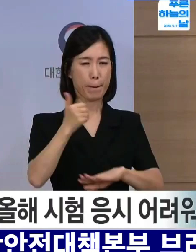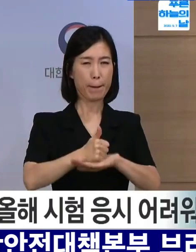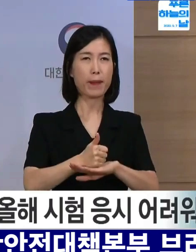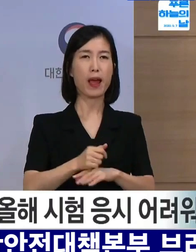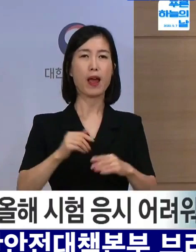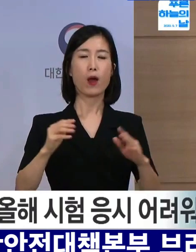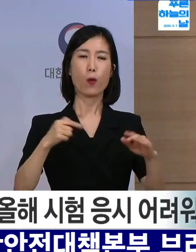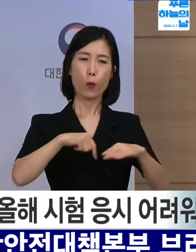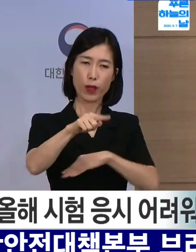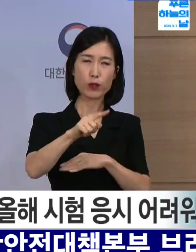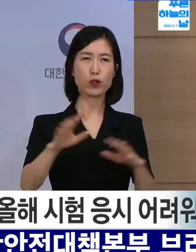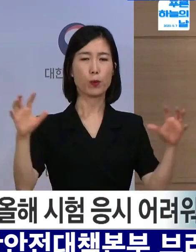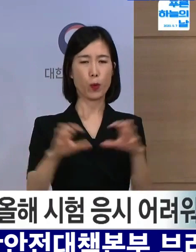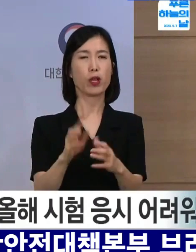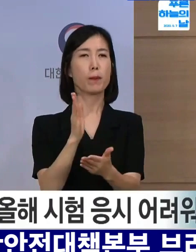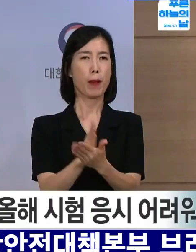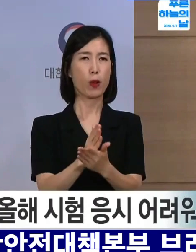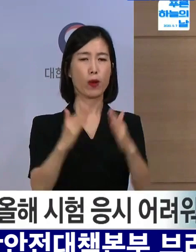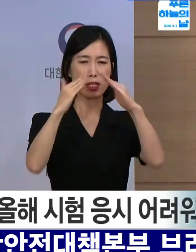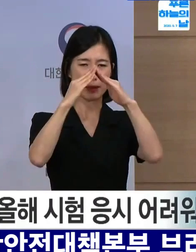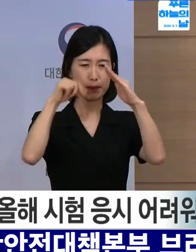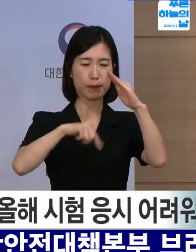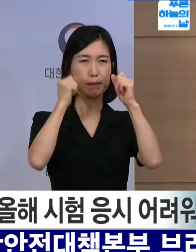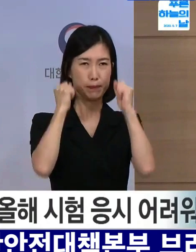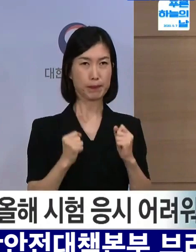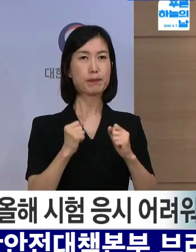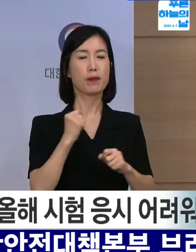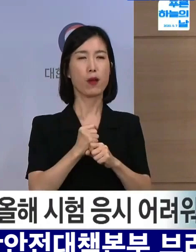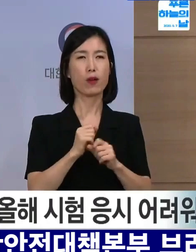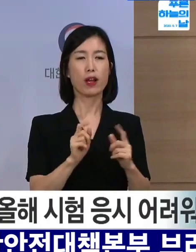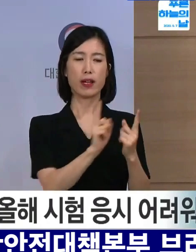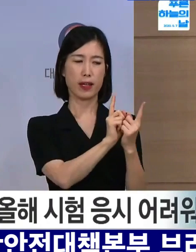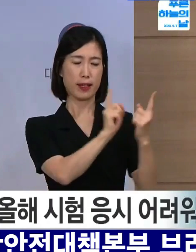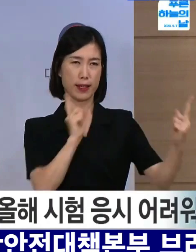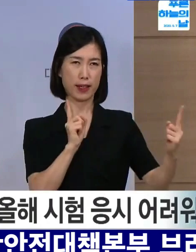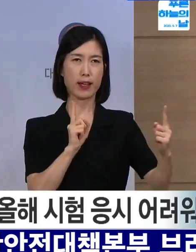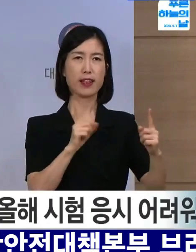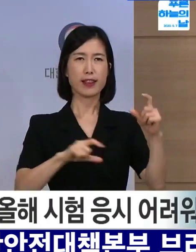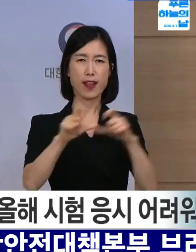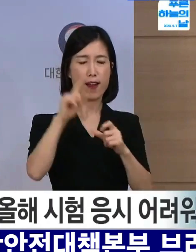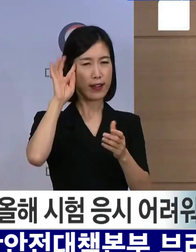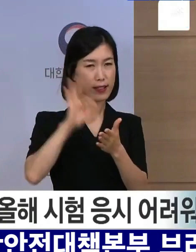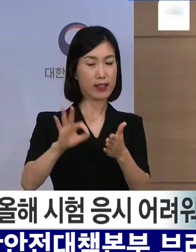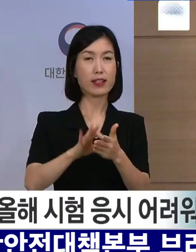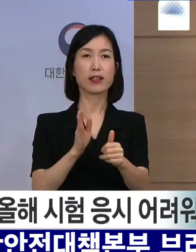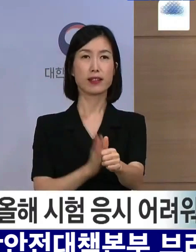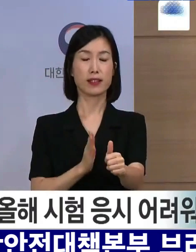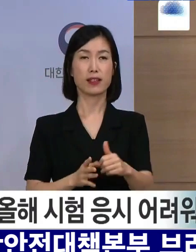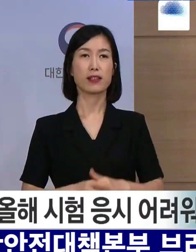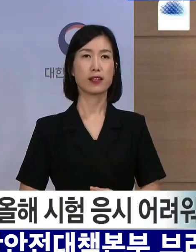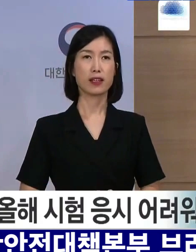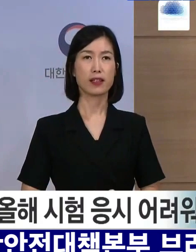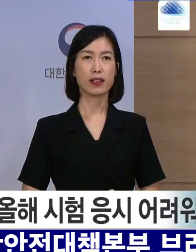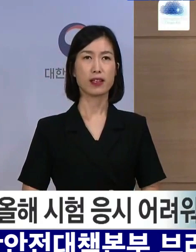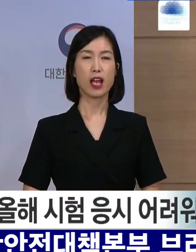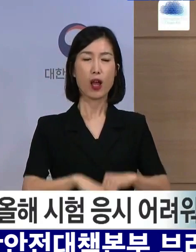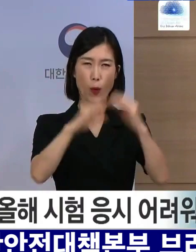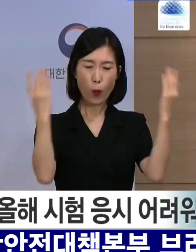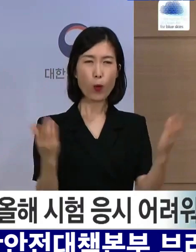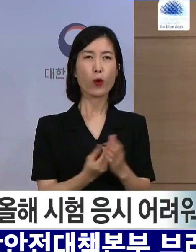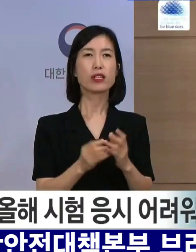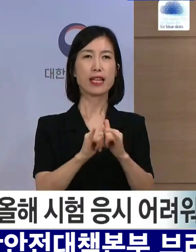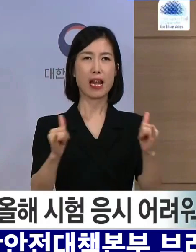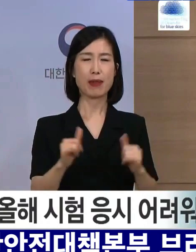외출 모임을 하지 말고 집에만 머무르는 사회적 거리 두기에 집중해 주시기 바랍니다. 모두